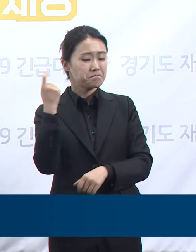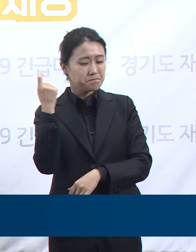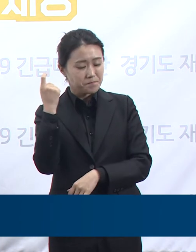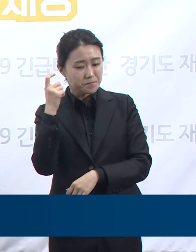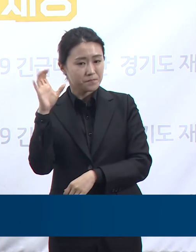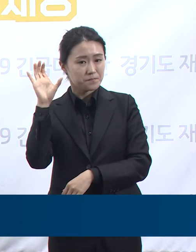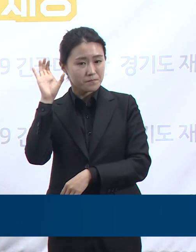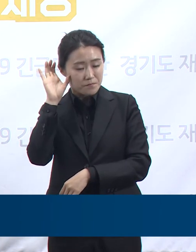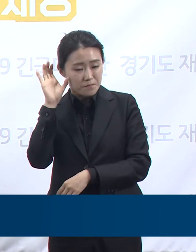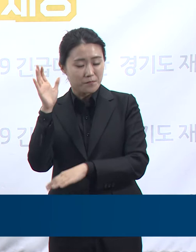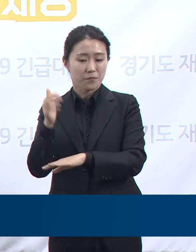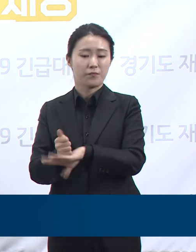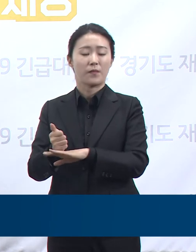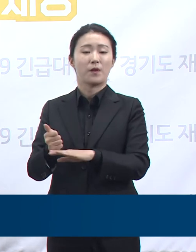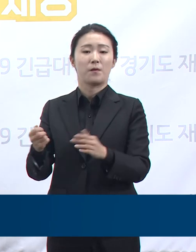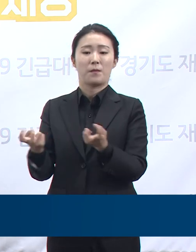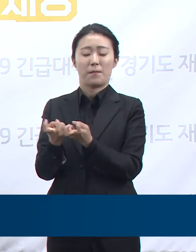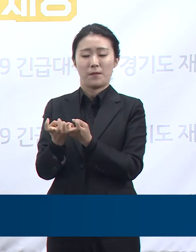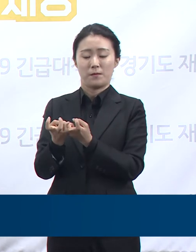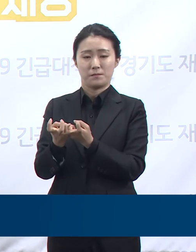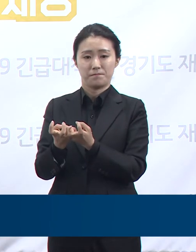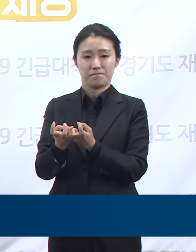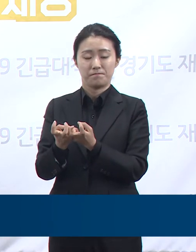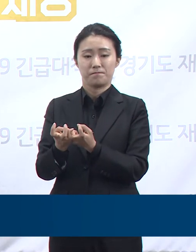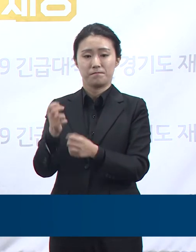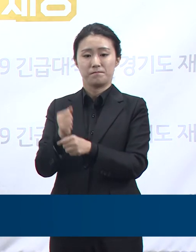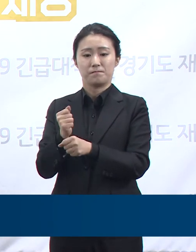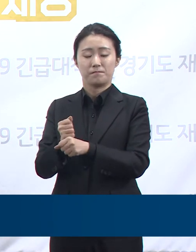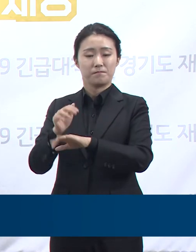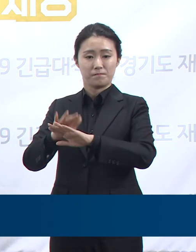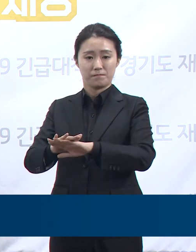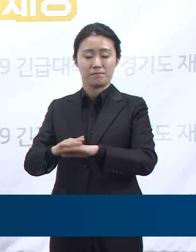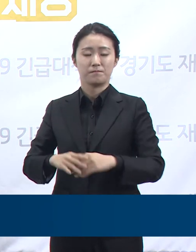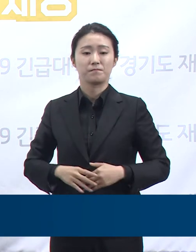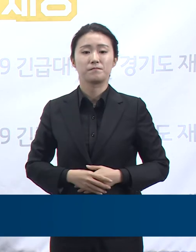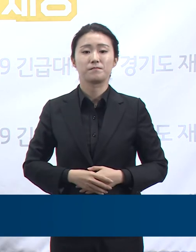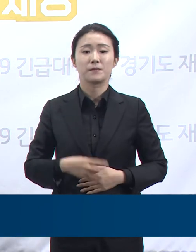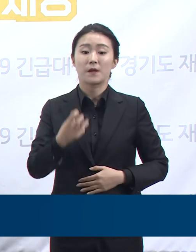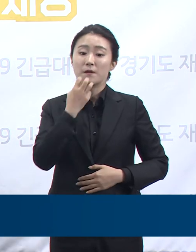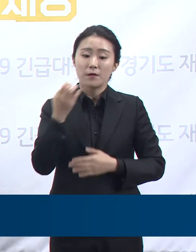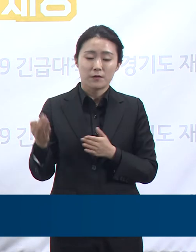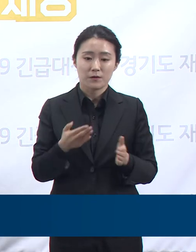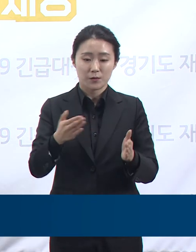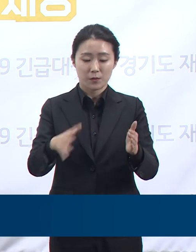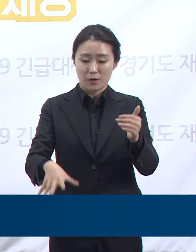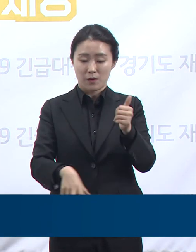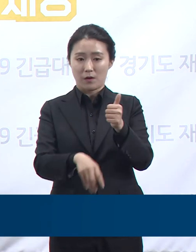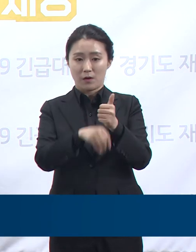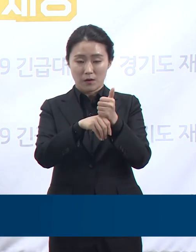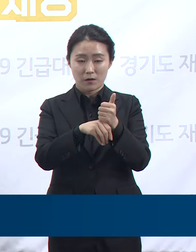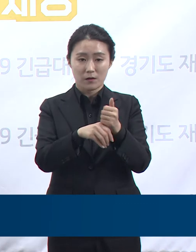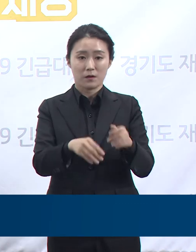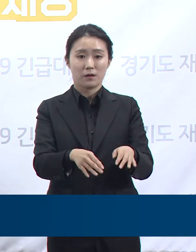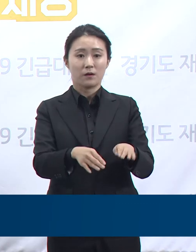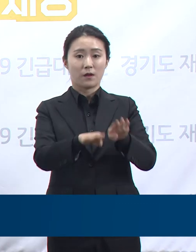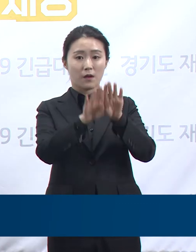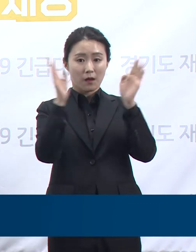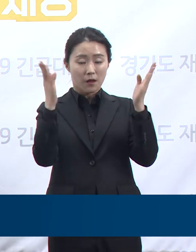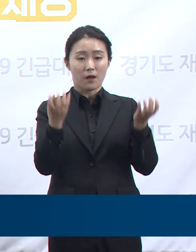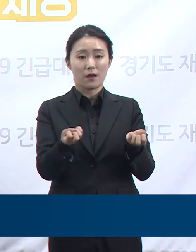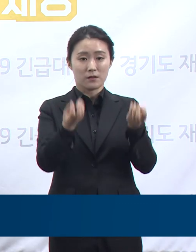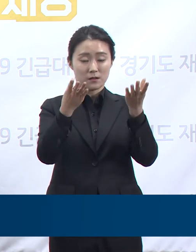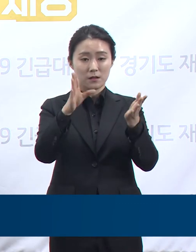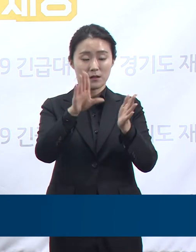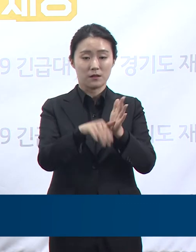경기도 문화체육관광국 및 소관 공공기관에서 주체 또는 주관하는 행사로 축제의 경우 행사